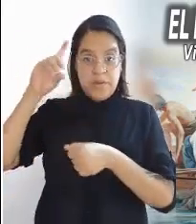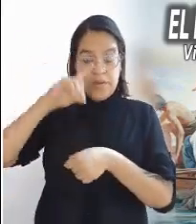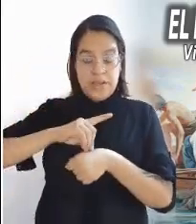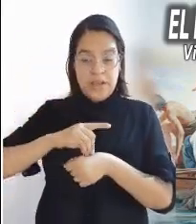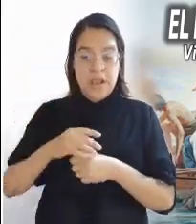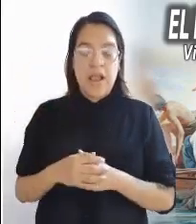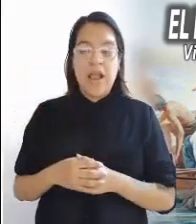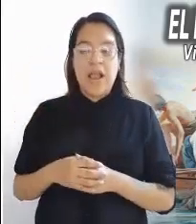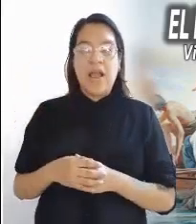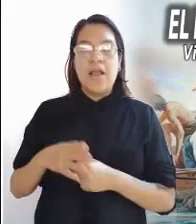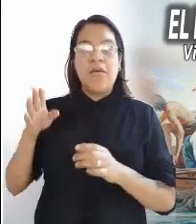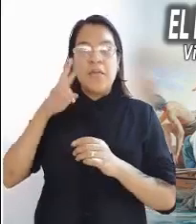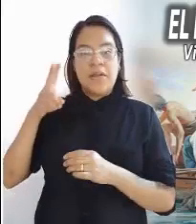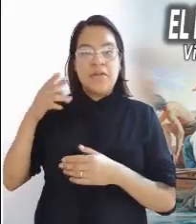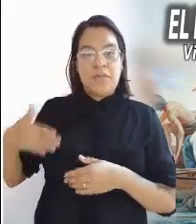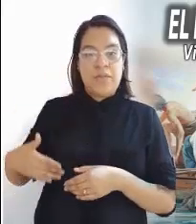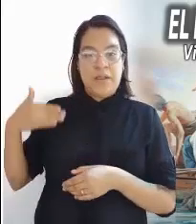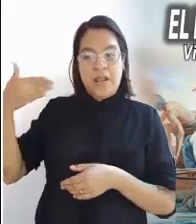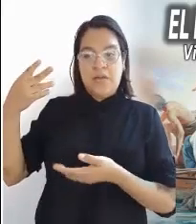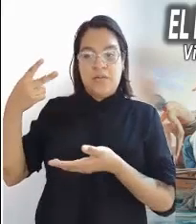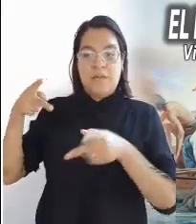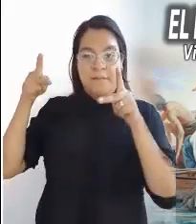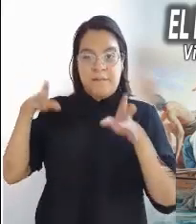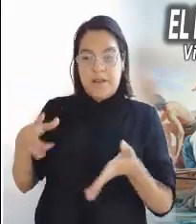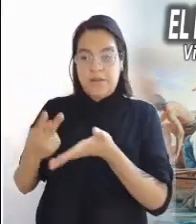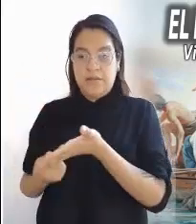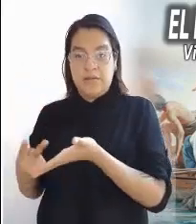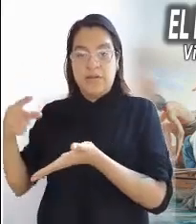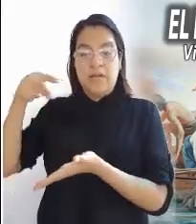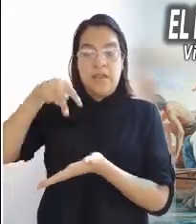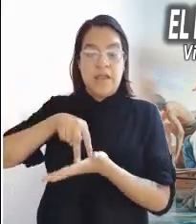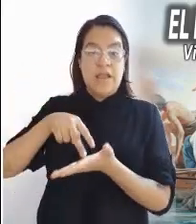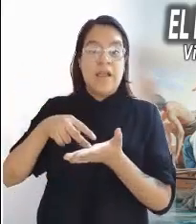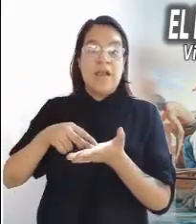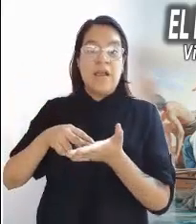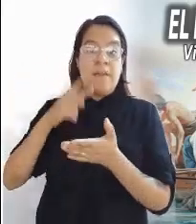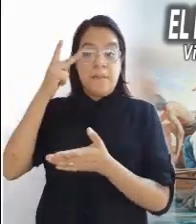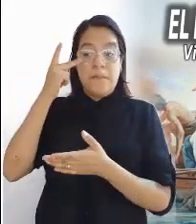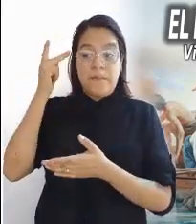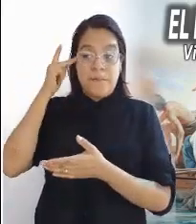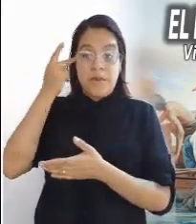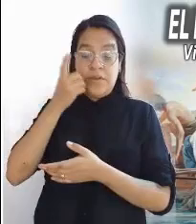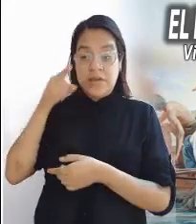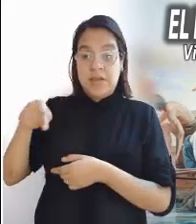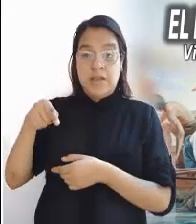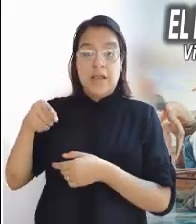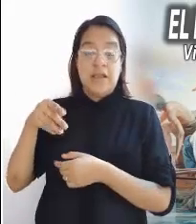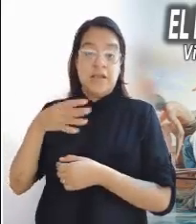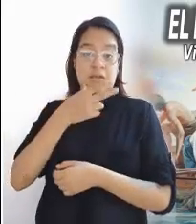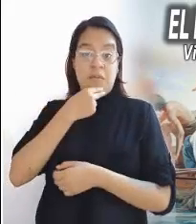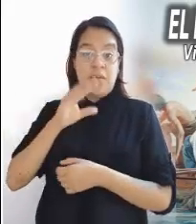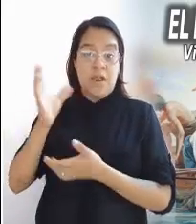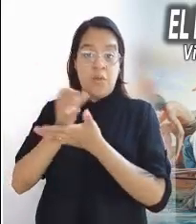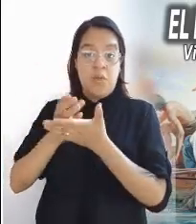realizar su milagro que levanta al paralítico, afirma que ese hombre ha sido curado en nombre de Jesús de